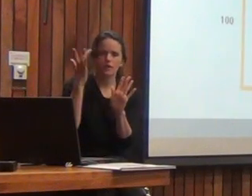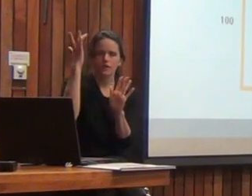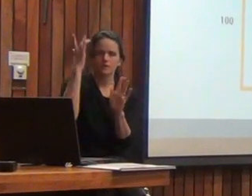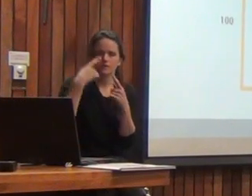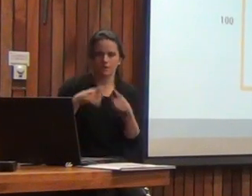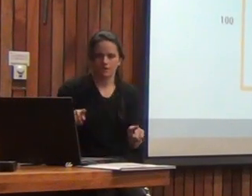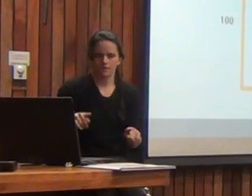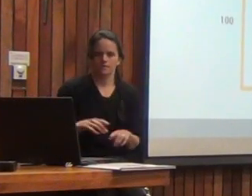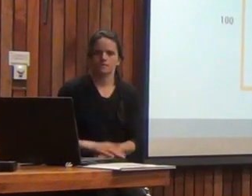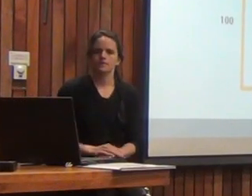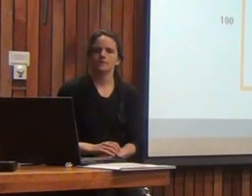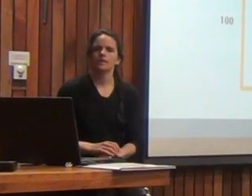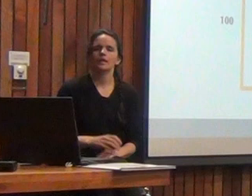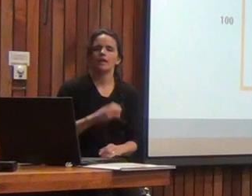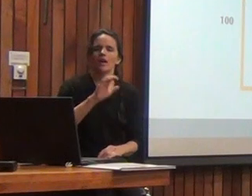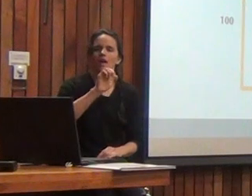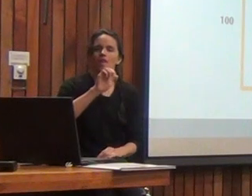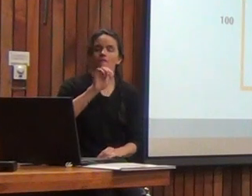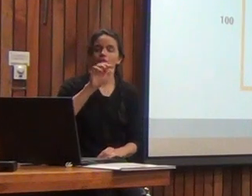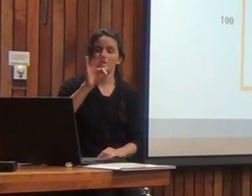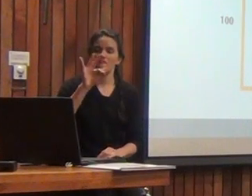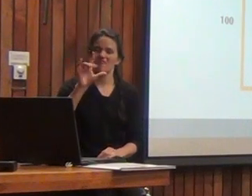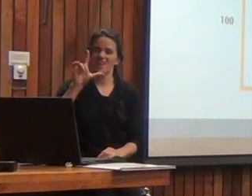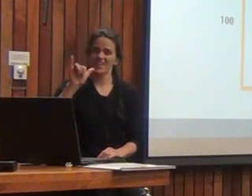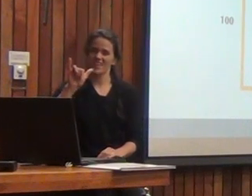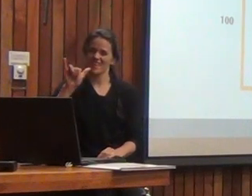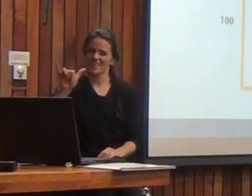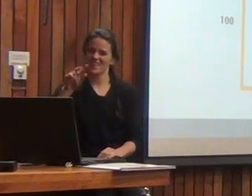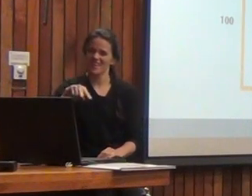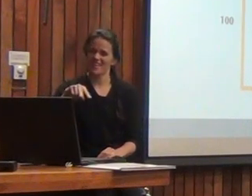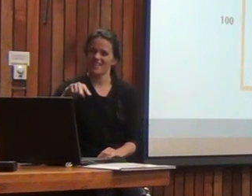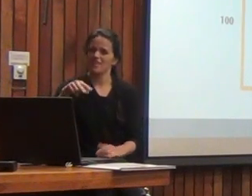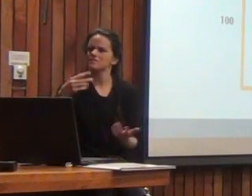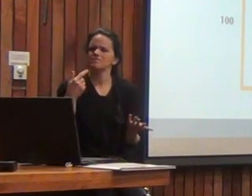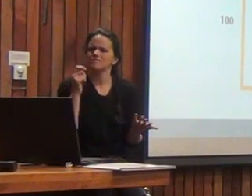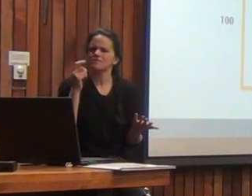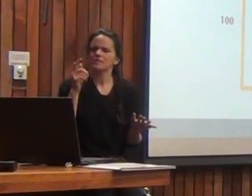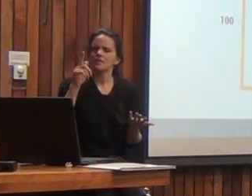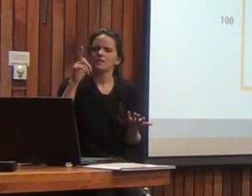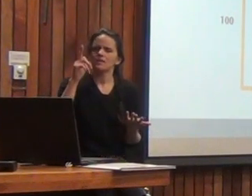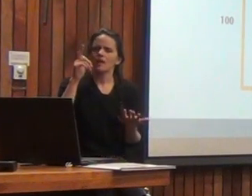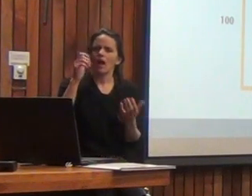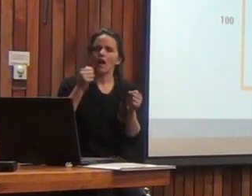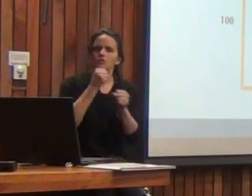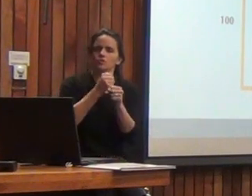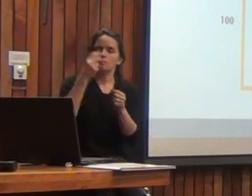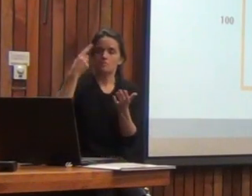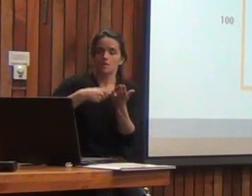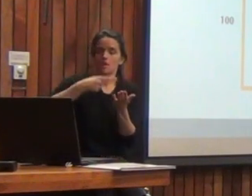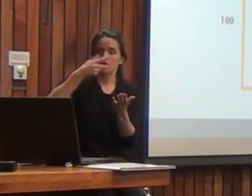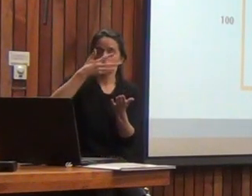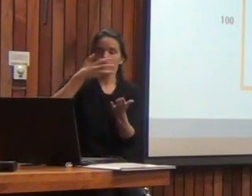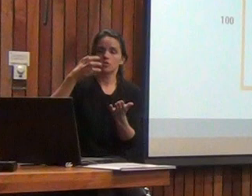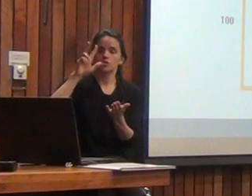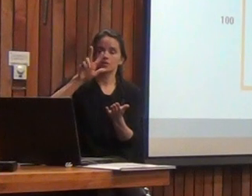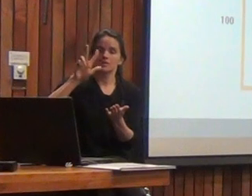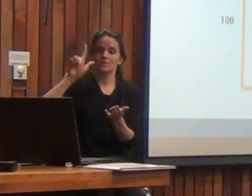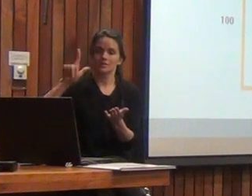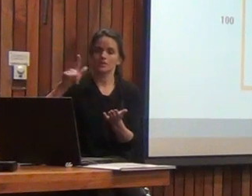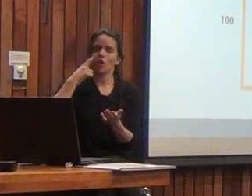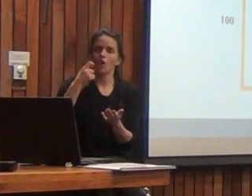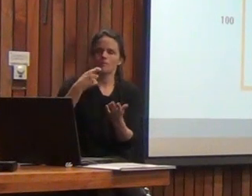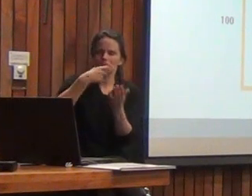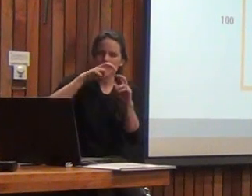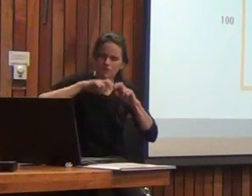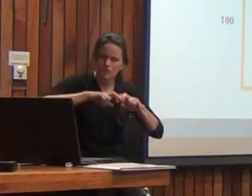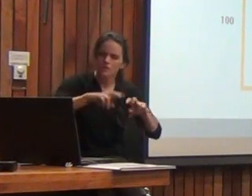Partamos por lo primero, el efecto Flynn es un efecto que es muy conocido, que está descrito desde el año 87, por James Flynn, y